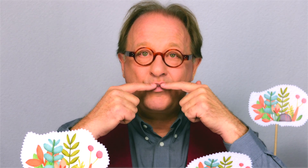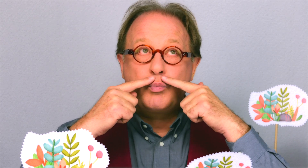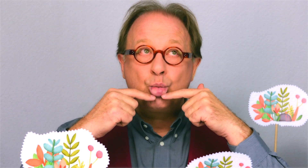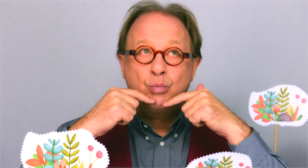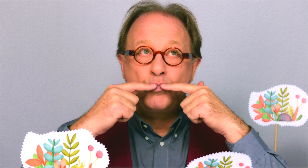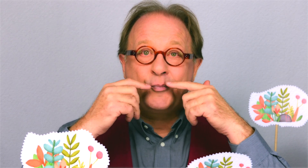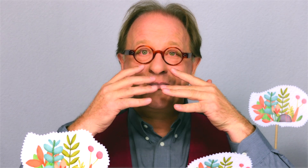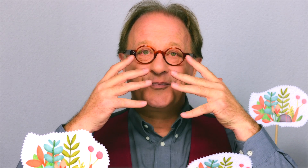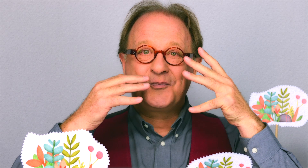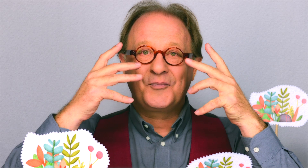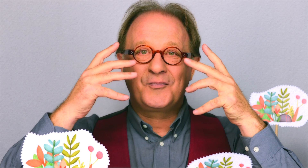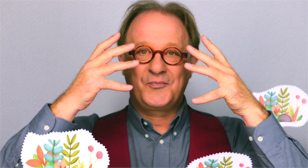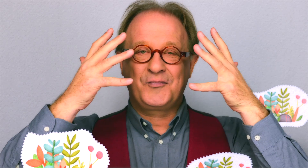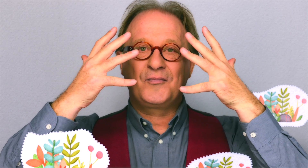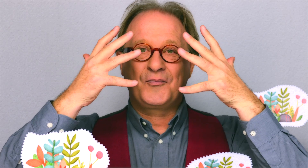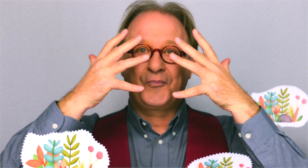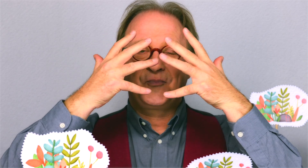Brr Brr Brr